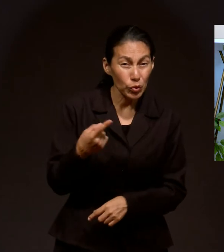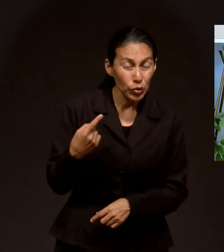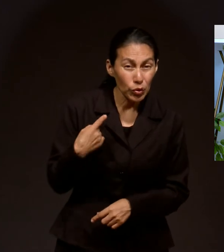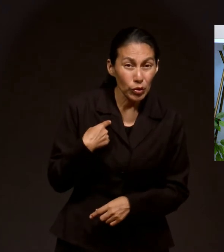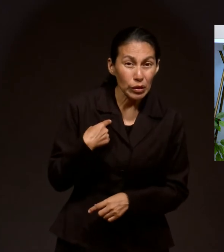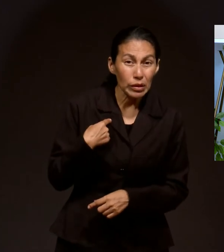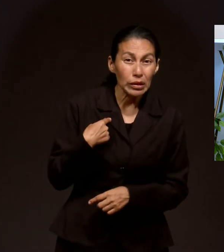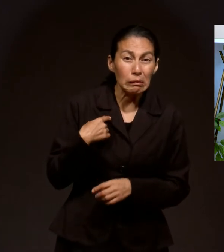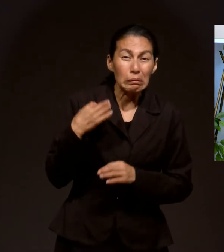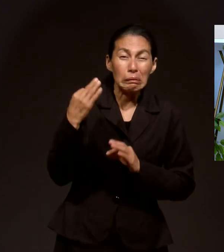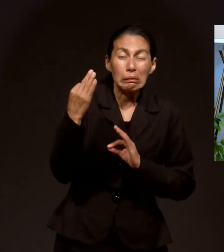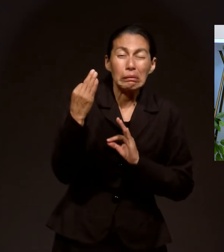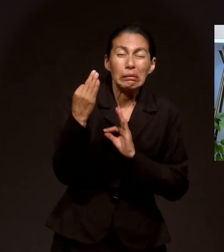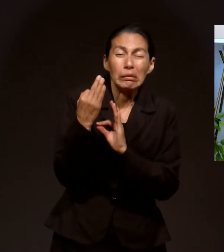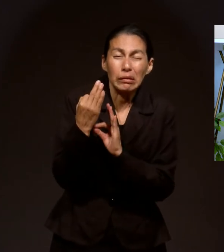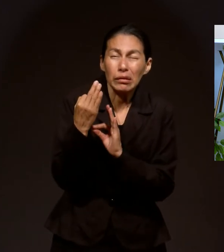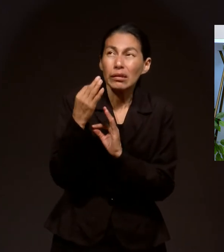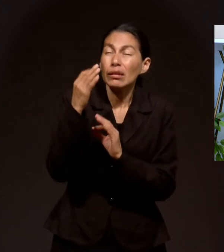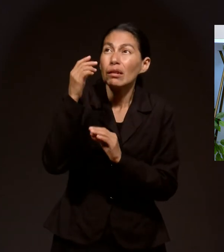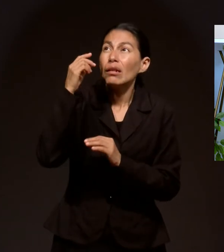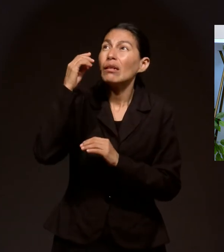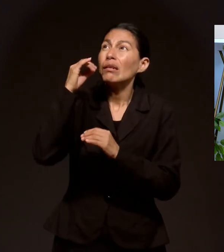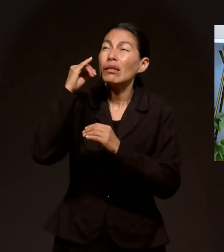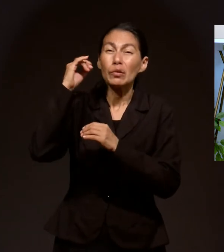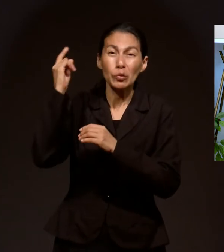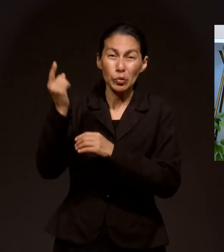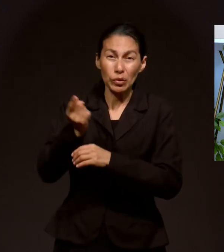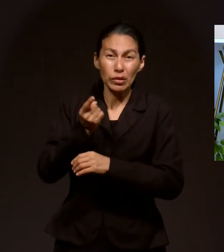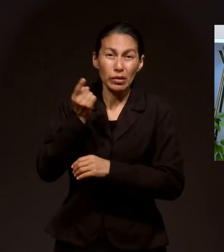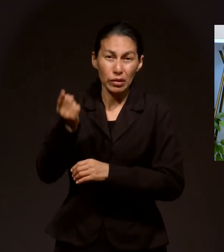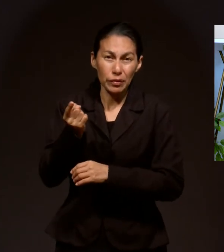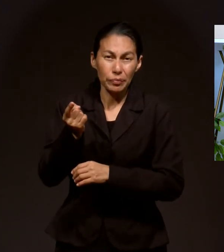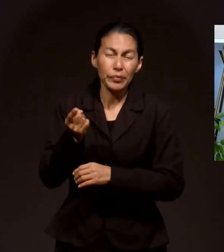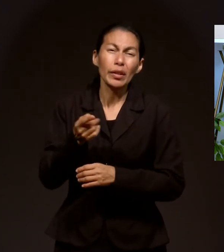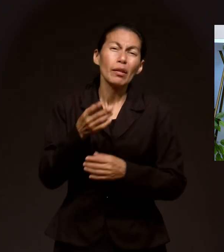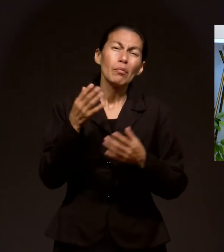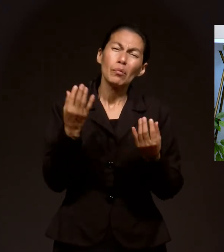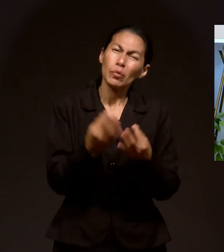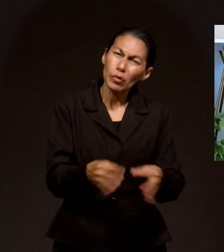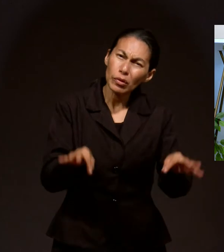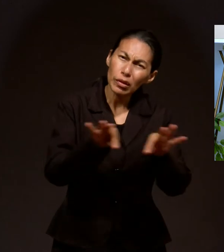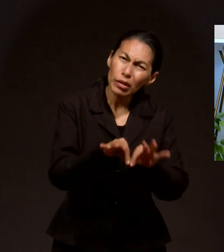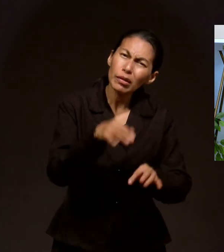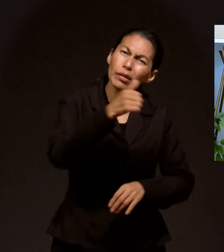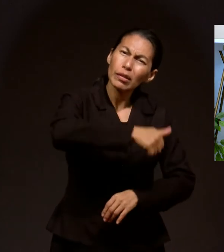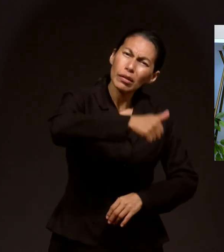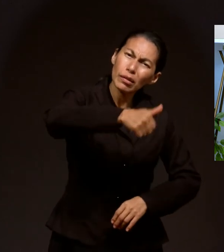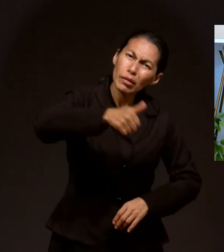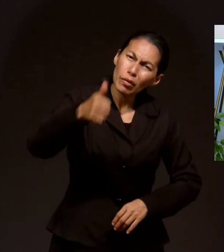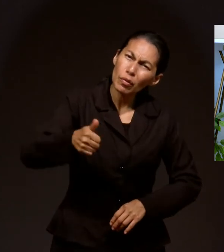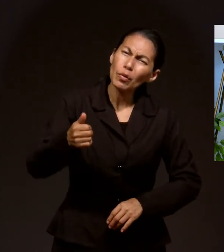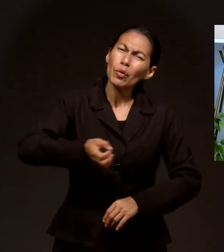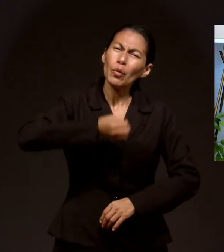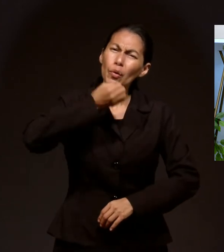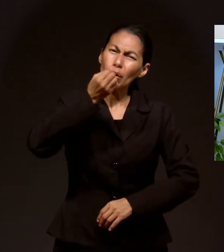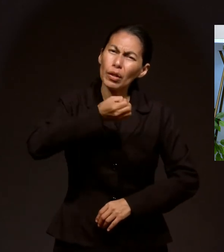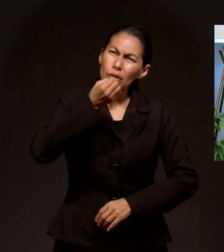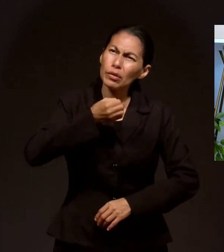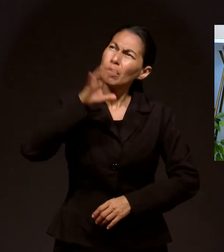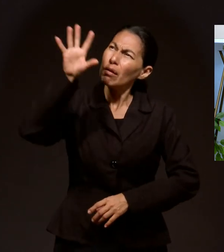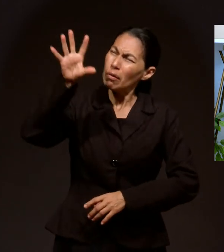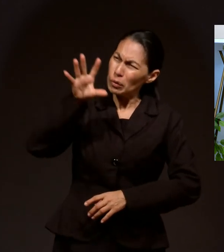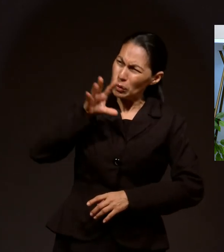podamos seriamente considerar la oración como nuestro estilo de vida. Pero